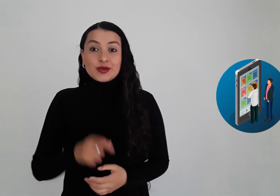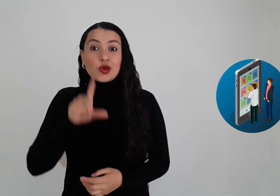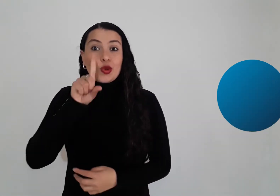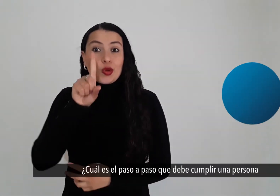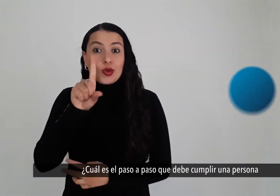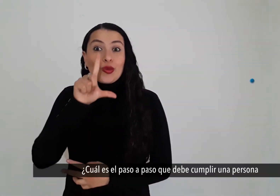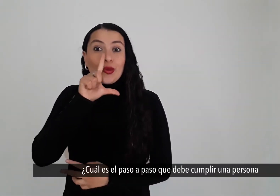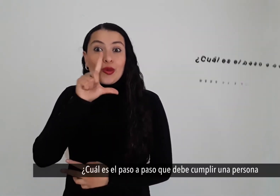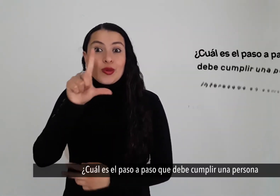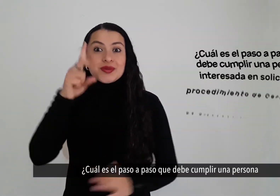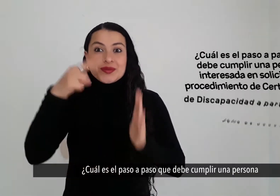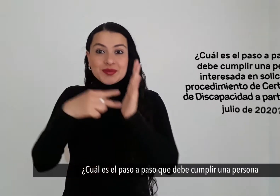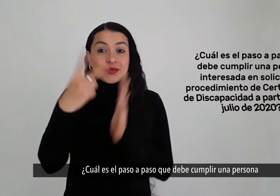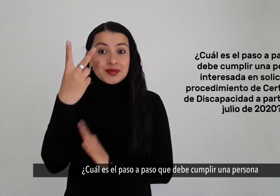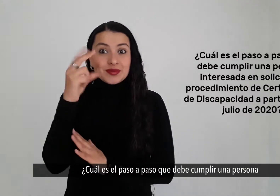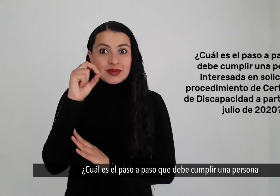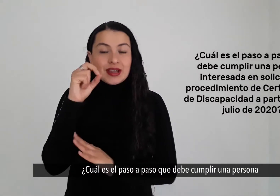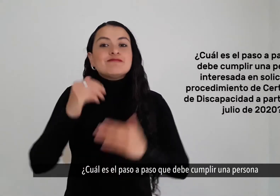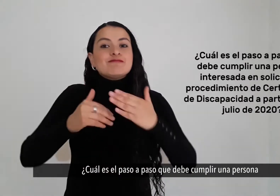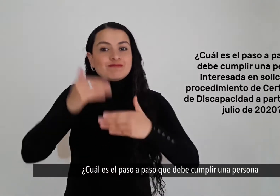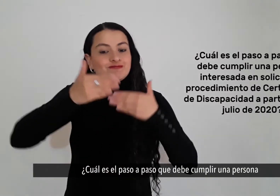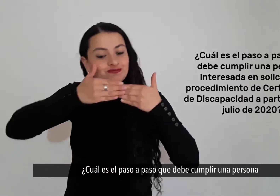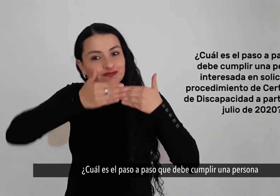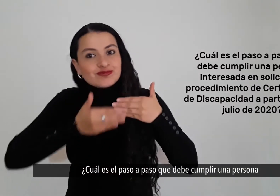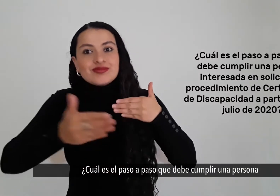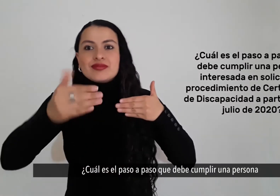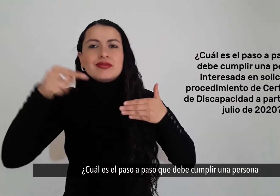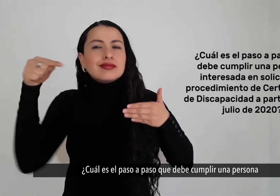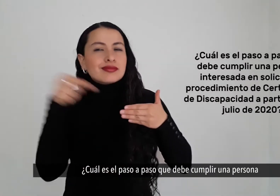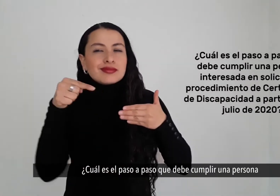¿Cuál es el paso a paso que debe cumplir una persona